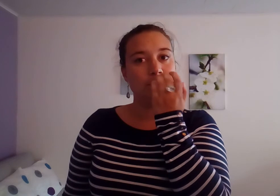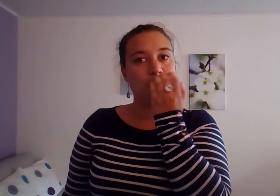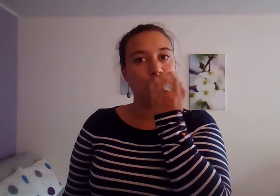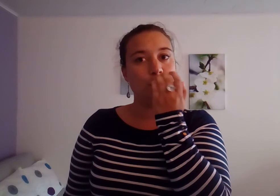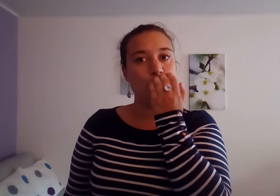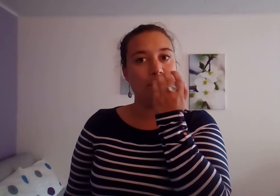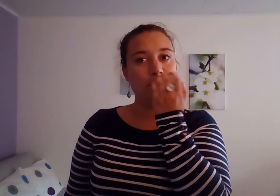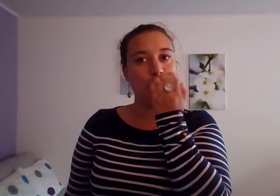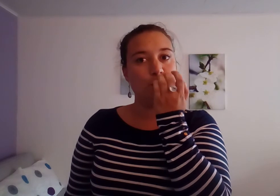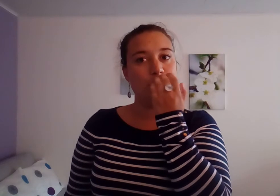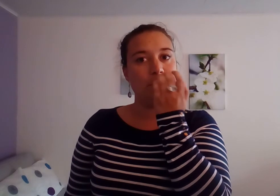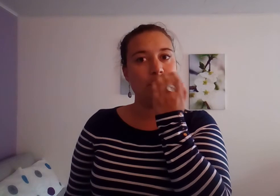Je donne le meilleur de moi-même.